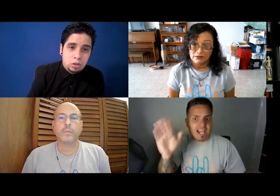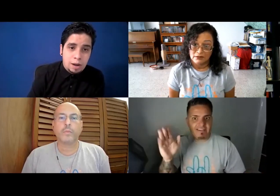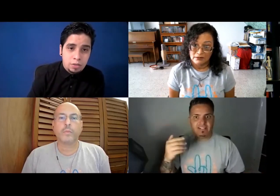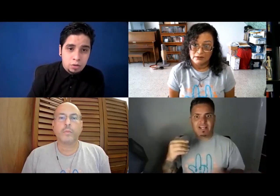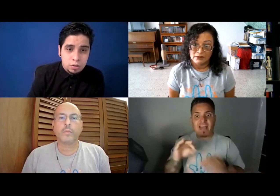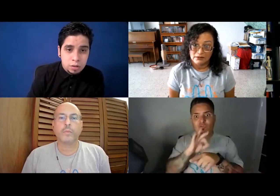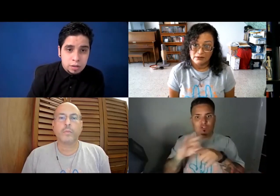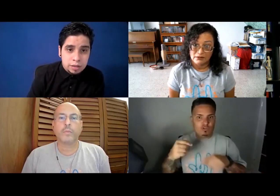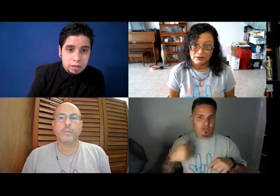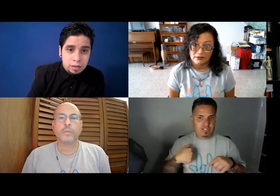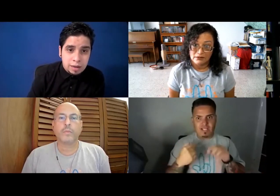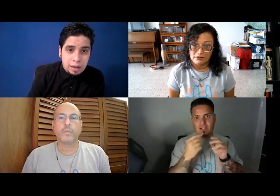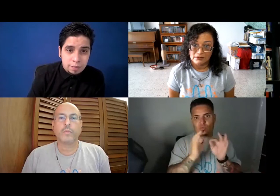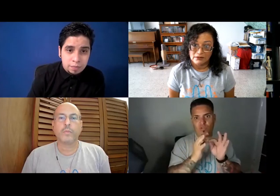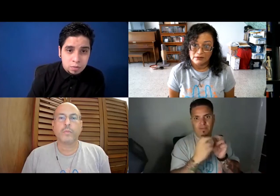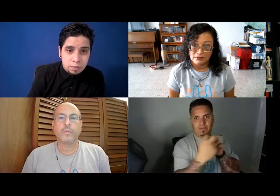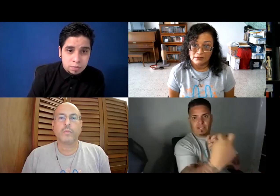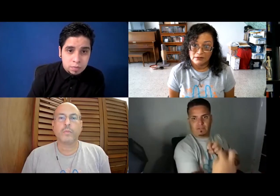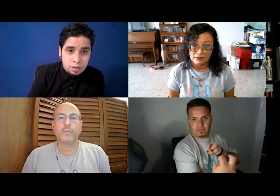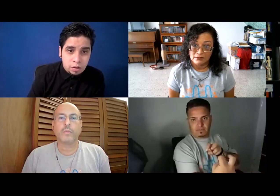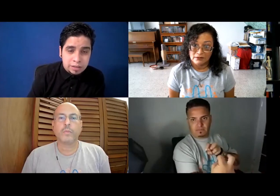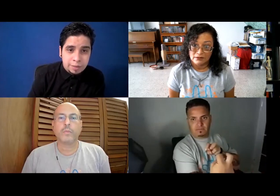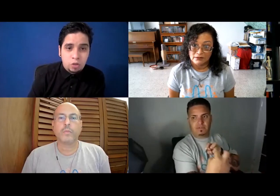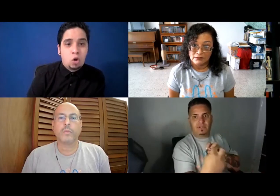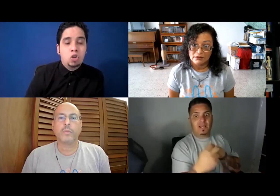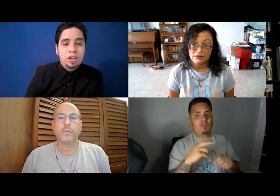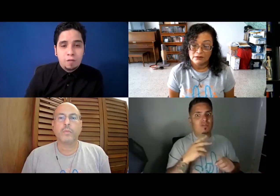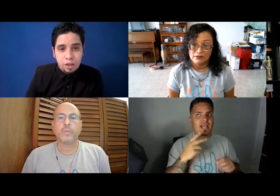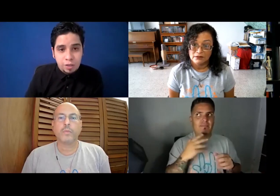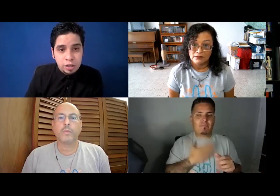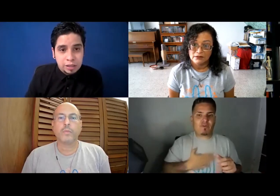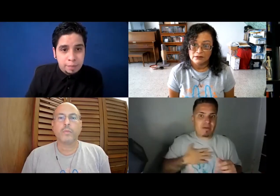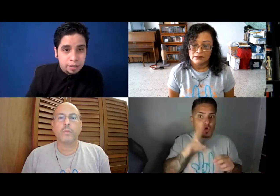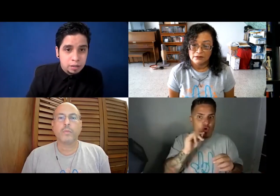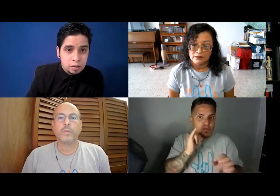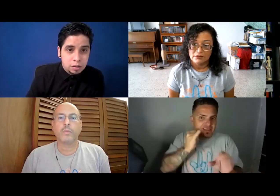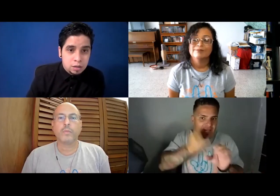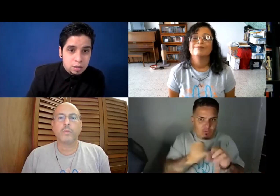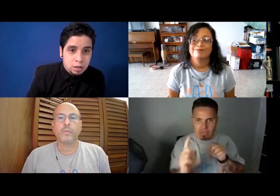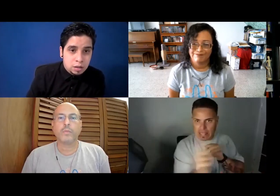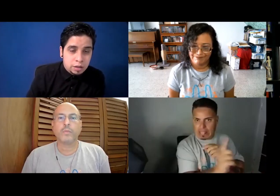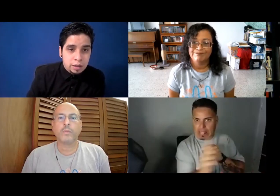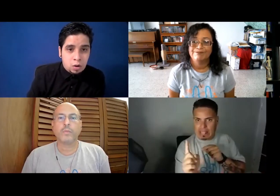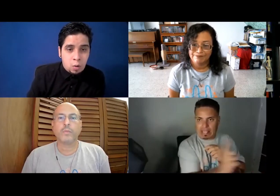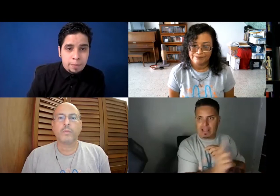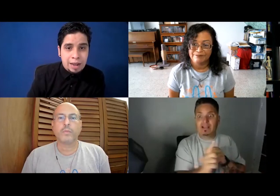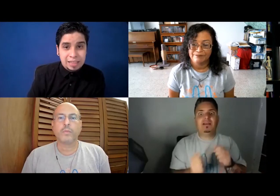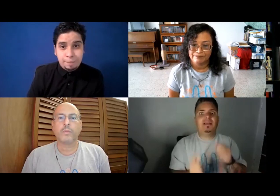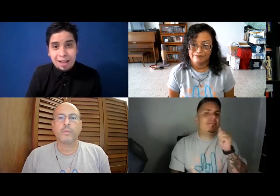hablando y, ¿verdad? Los intérpretes, no conocen las funciones de los intérpretes. Como por ejemplo, la gente pasa